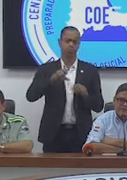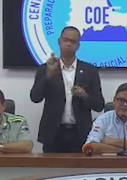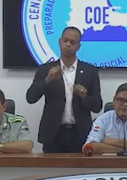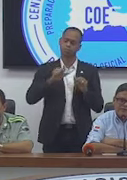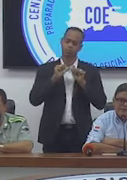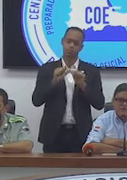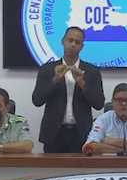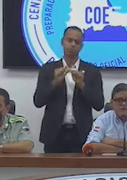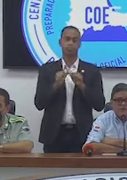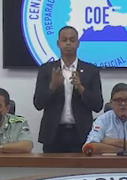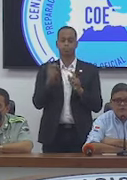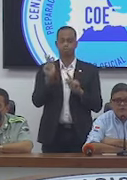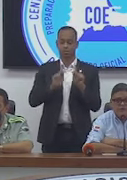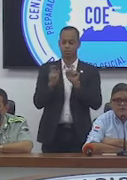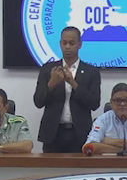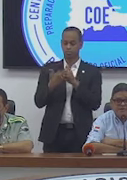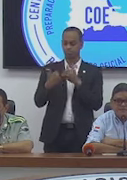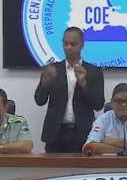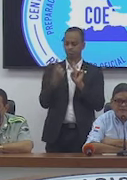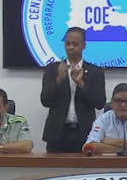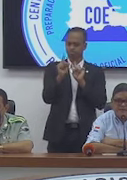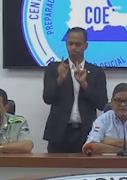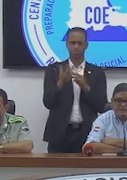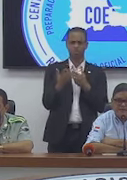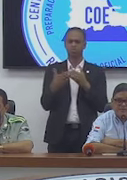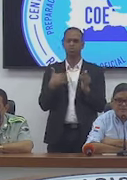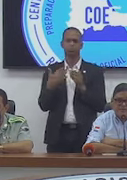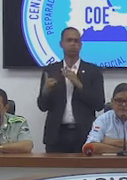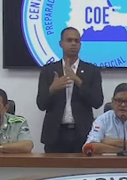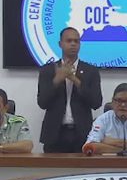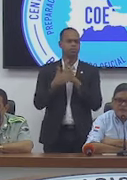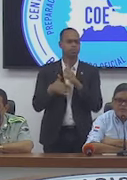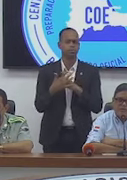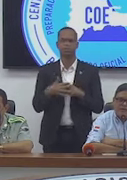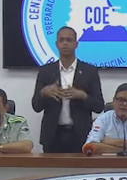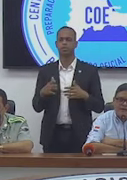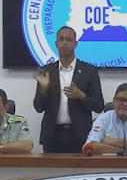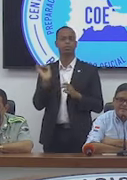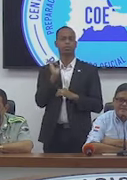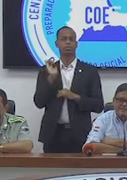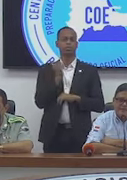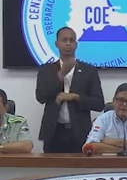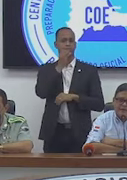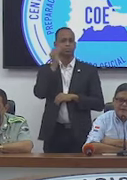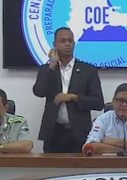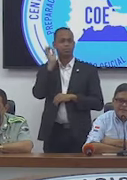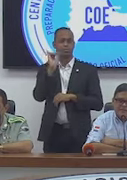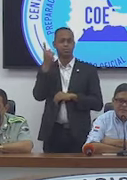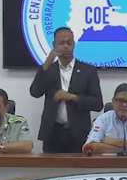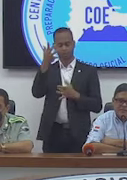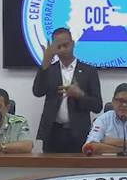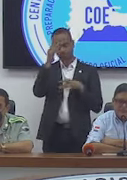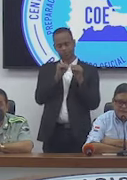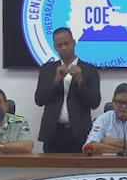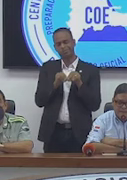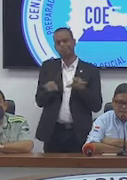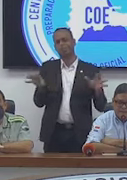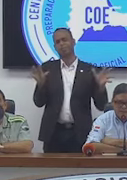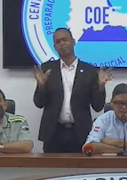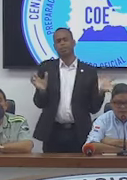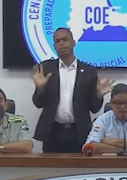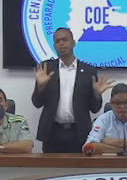el distanciamiento físico, no importa donde nos encontremos, ya sea en playas, balnearios, hasta en nuestra propia casa, para evitar el tipo de